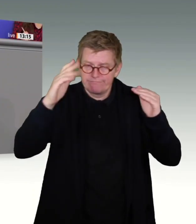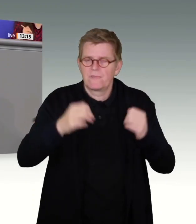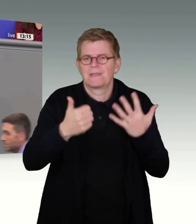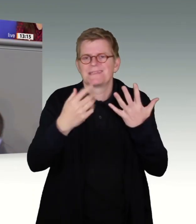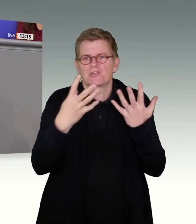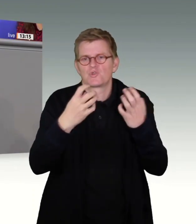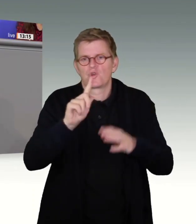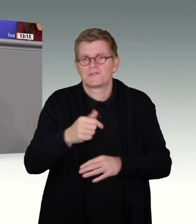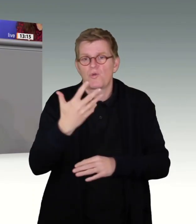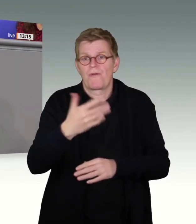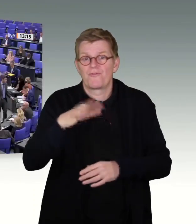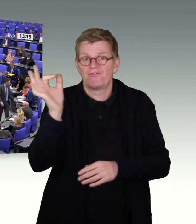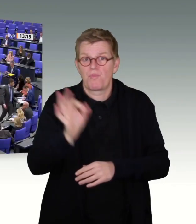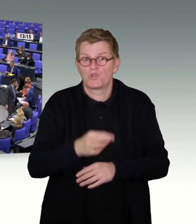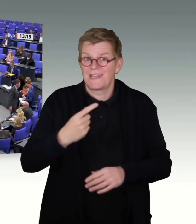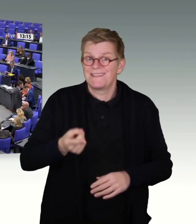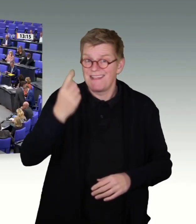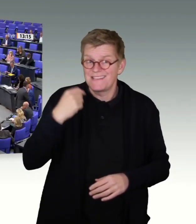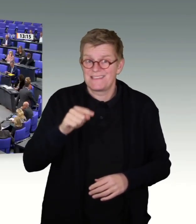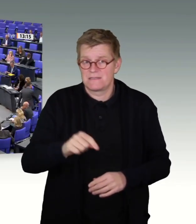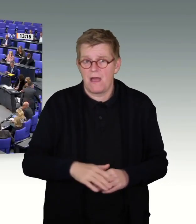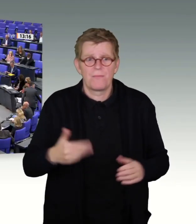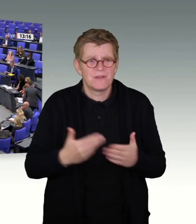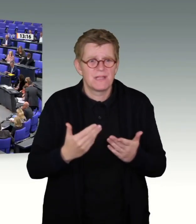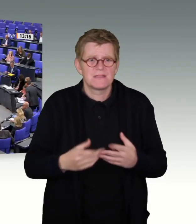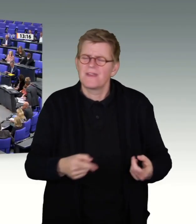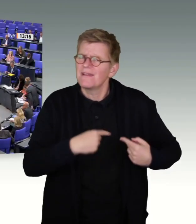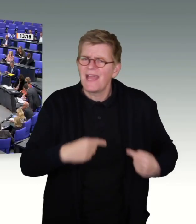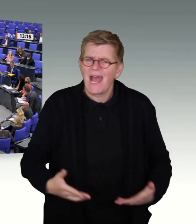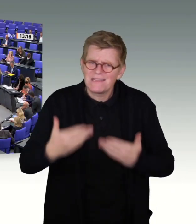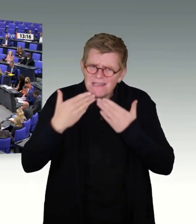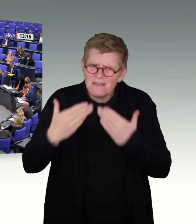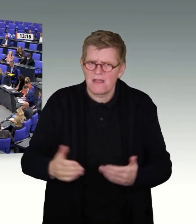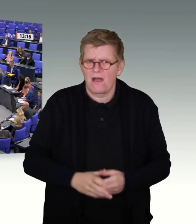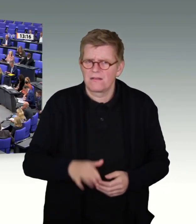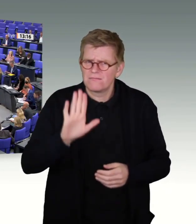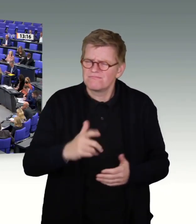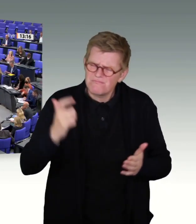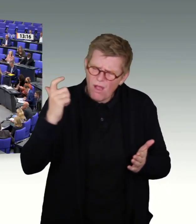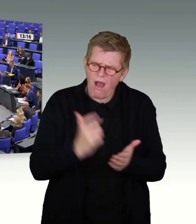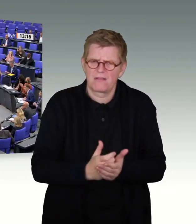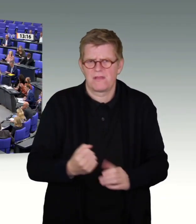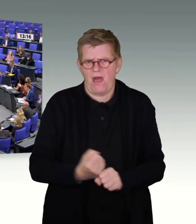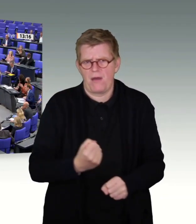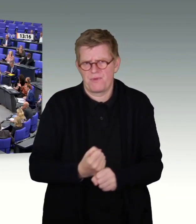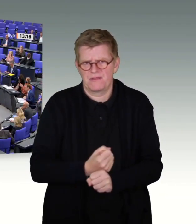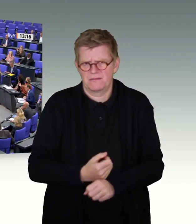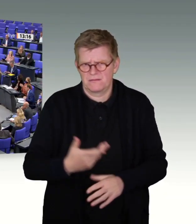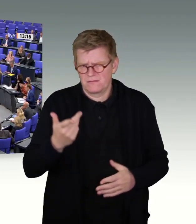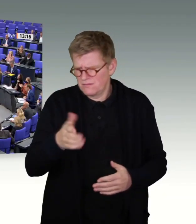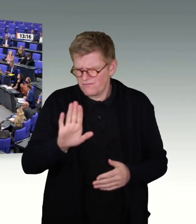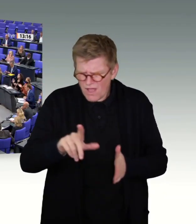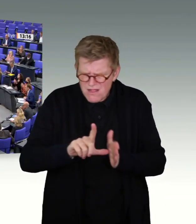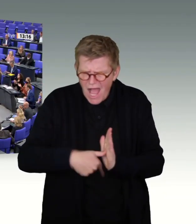96,5 Prozent im letzten Jahr. Deswegen sage ich ganz klar einen herzlichen Dank an diese harte Arbeit, die dort geleistet wurde,